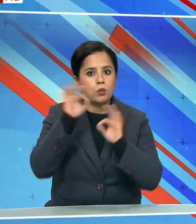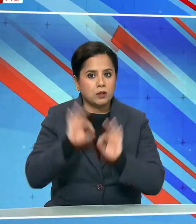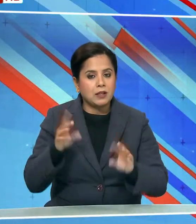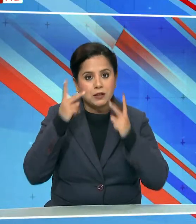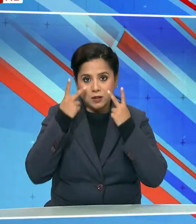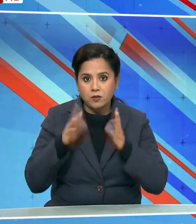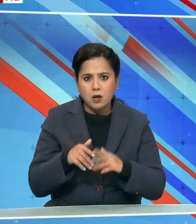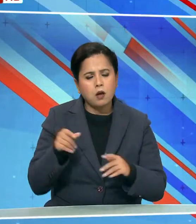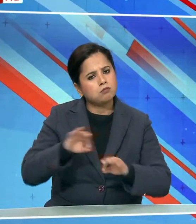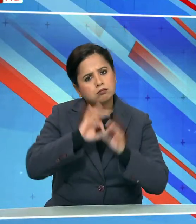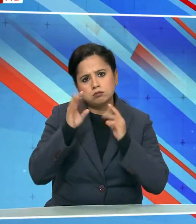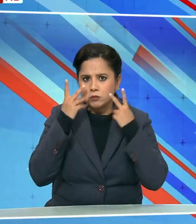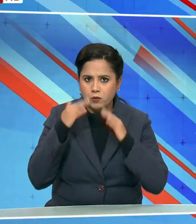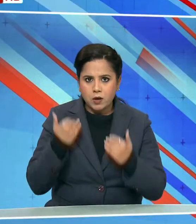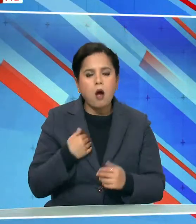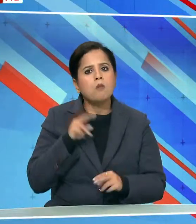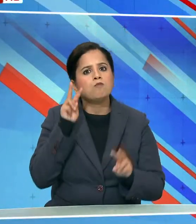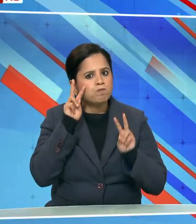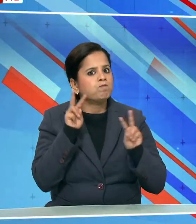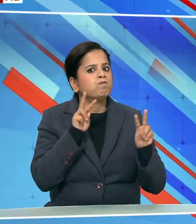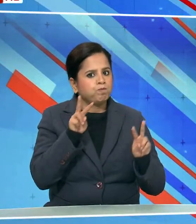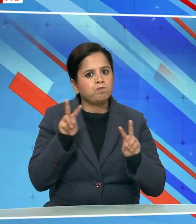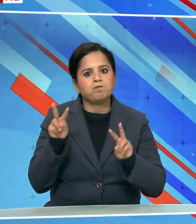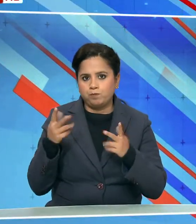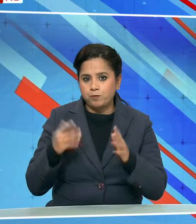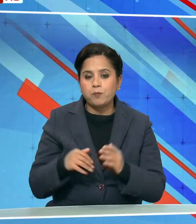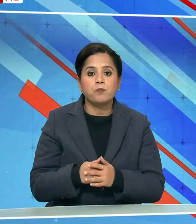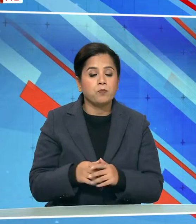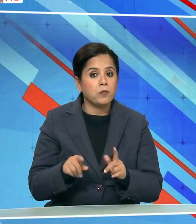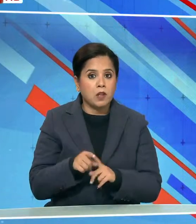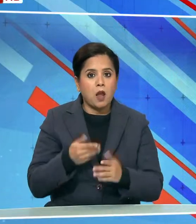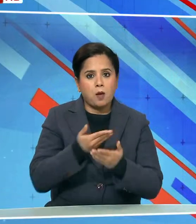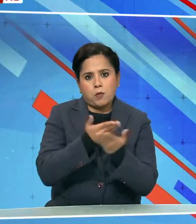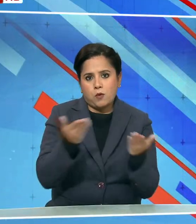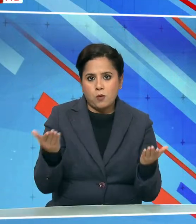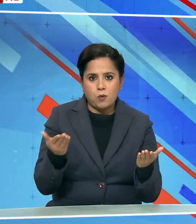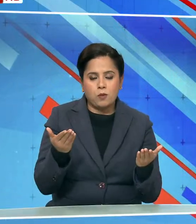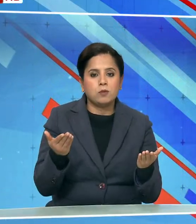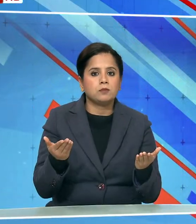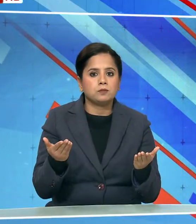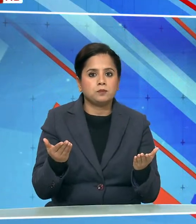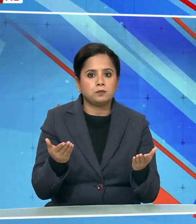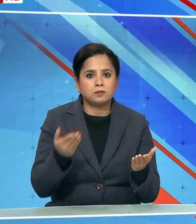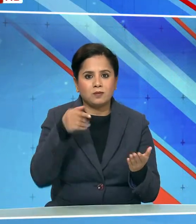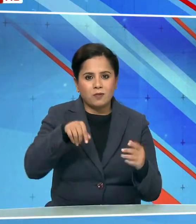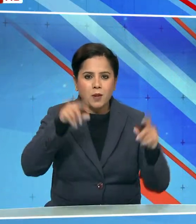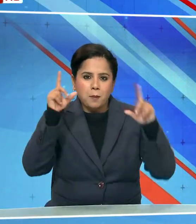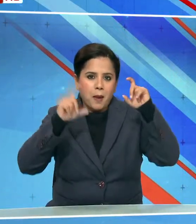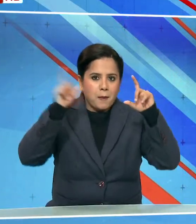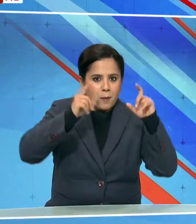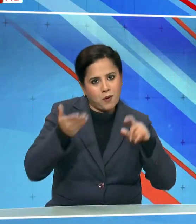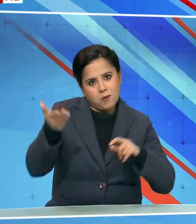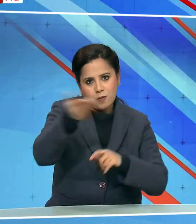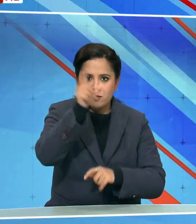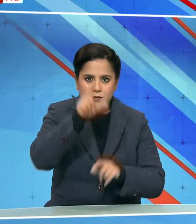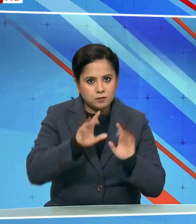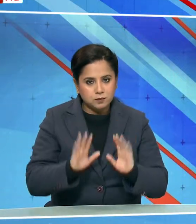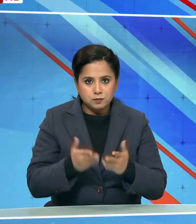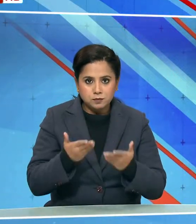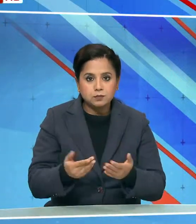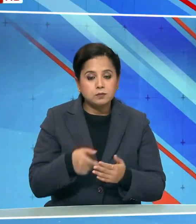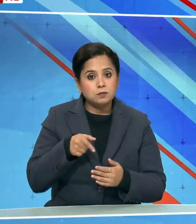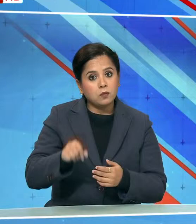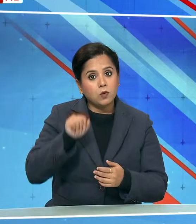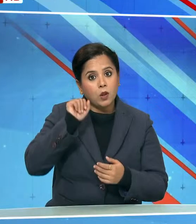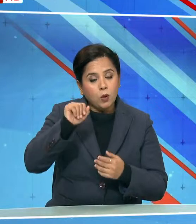है और जैसा कि आप सभी यहां पर चित्र ले रहे होंगे कि यह स्कैनर